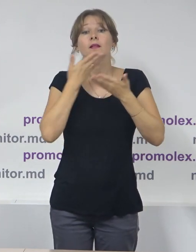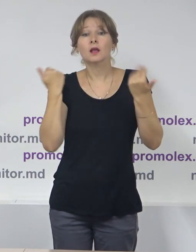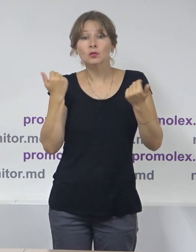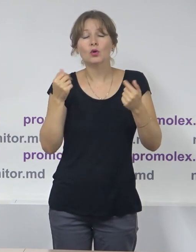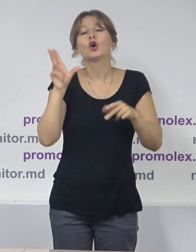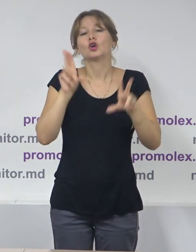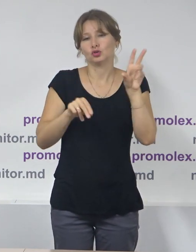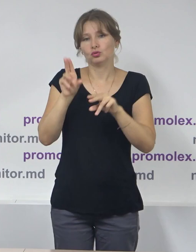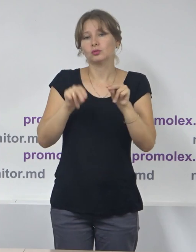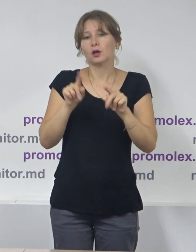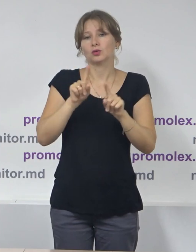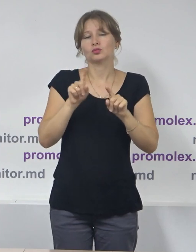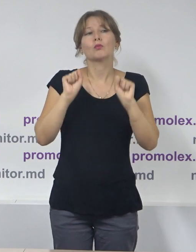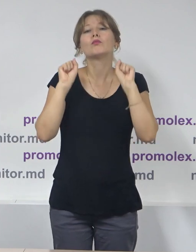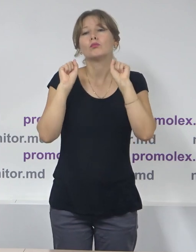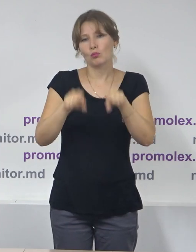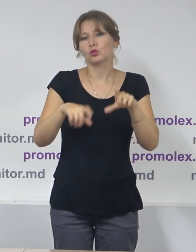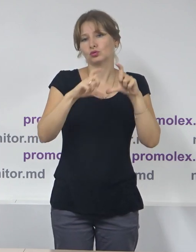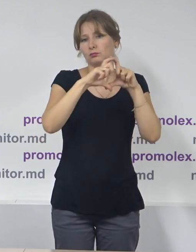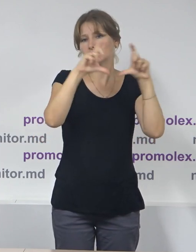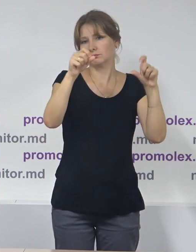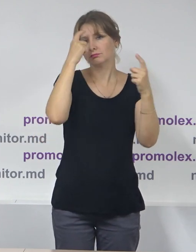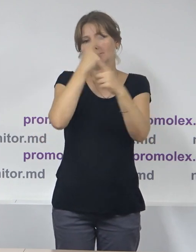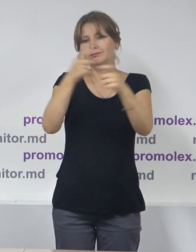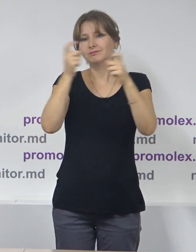situațiile, majoritatea care le videm astăzi în spațiu public,